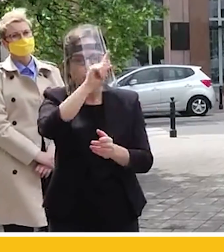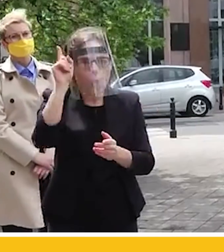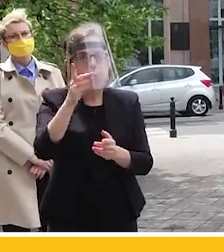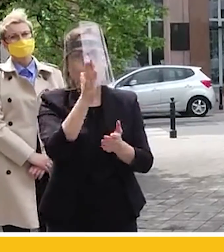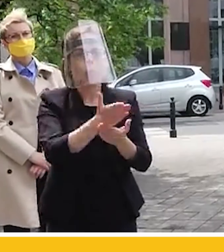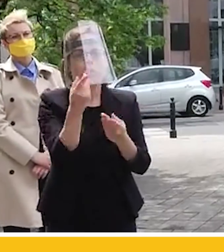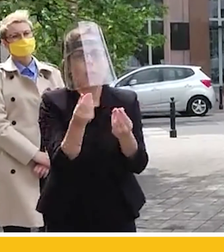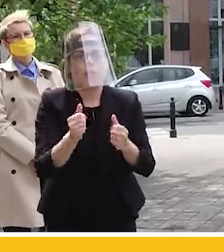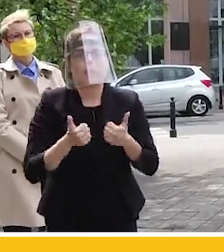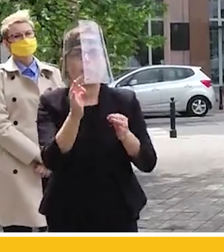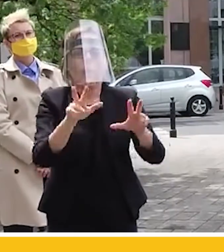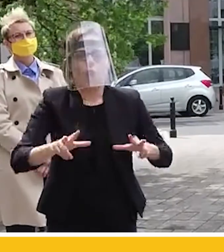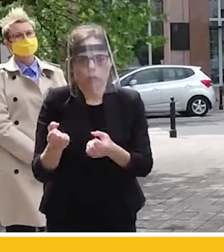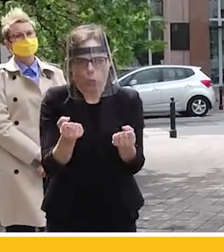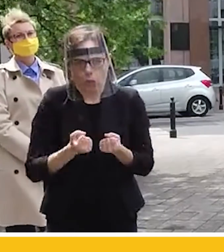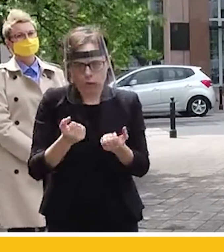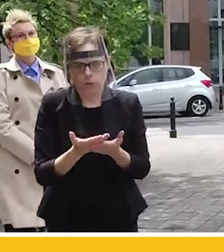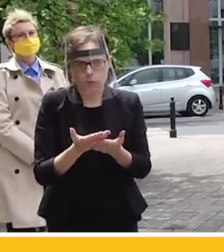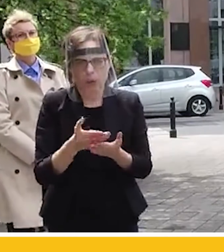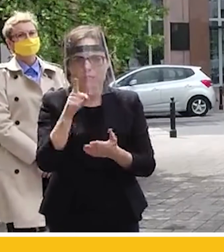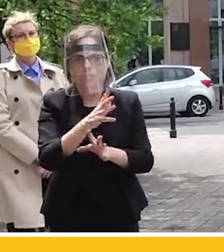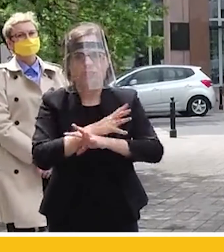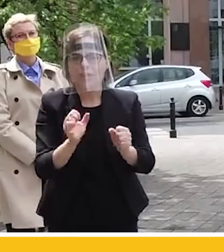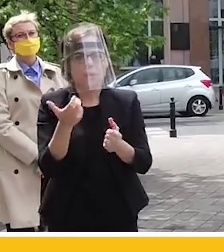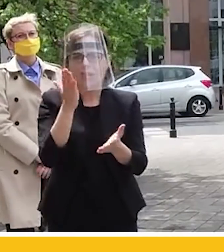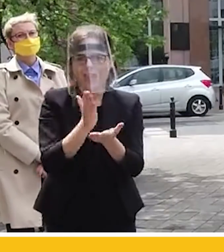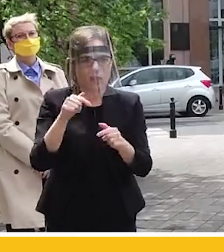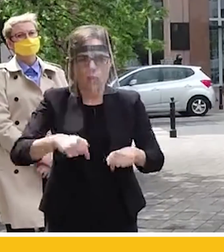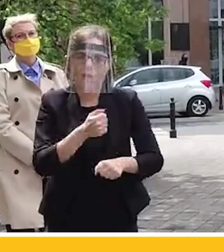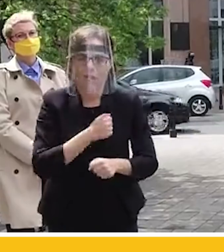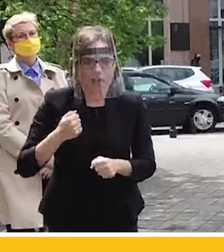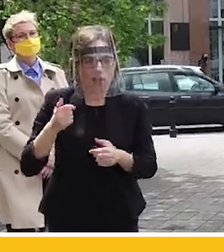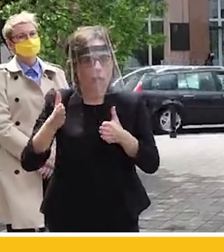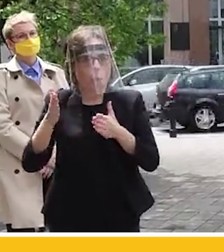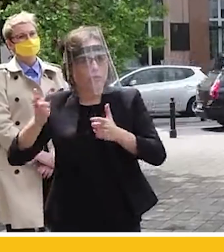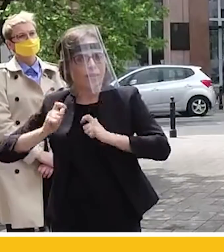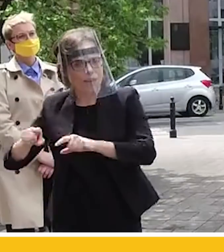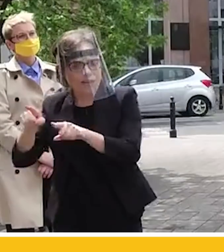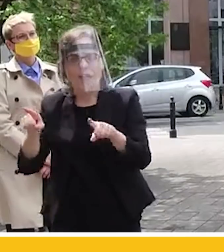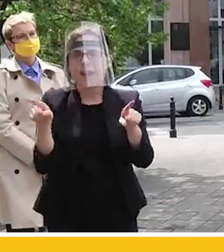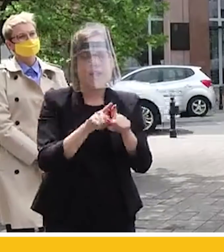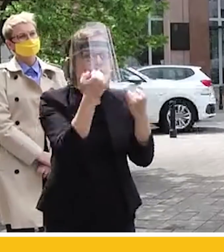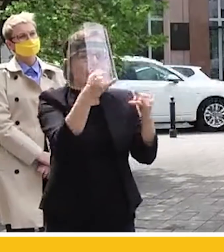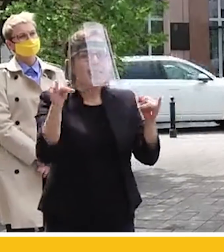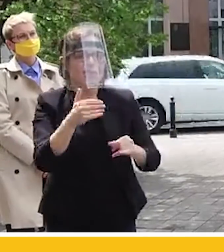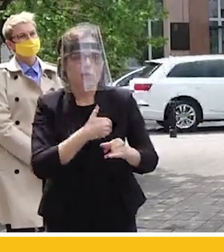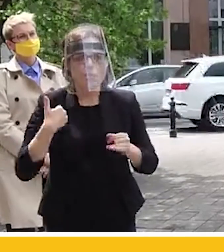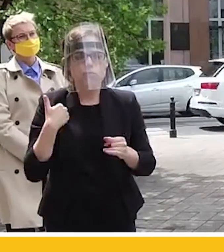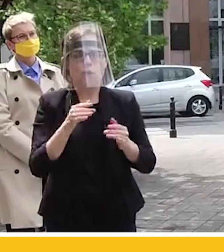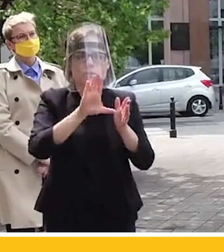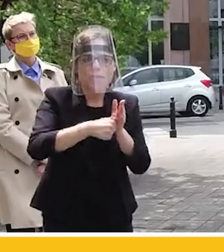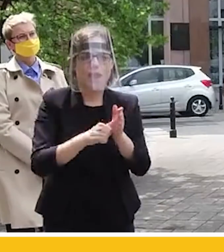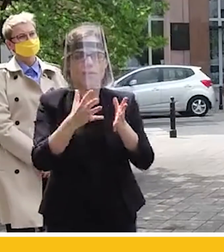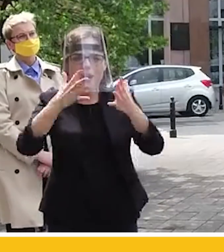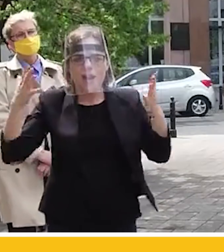utrzymywania swoich rodzin. To dramaty, które dzisiaj dzieją się nie tylko w Warszawie, na wiejskiej, ale w wielu polskich miastach. We wsiach,